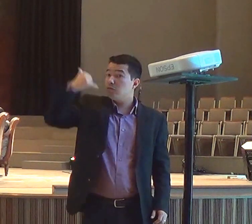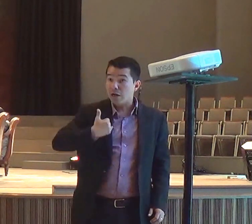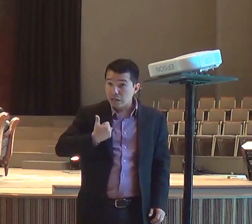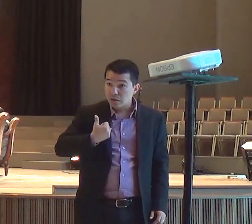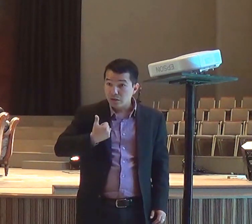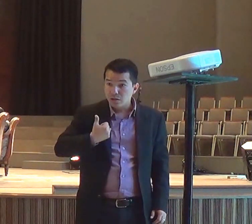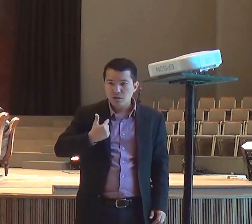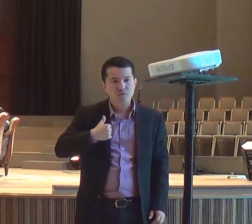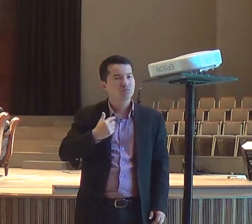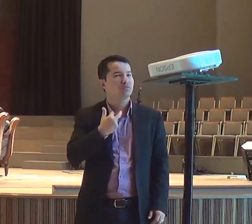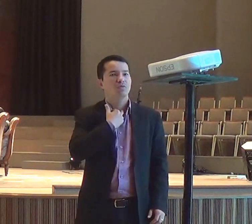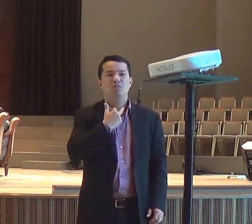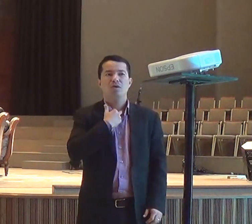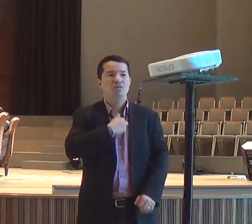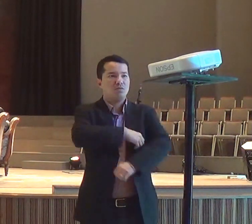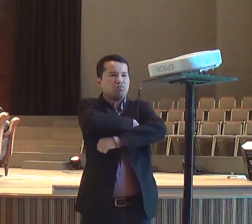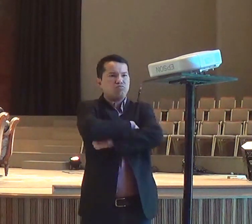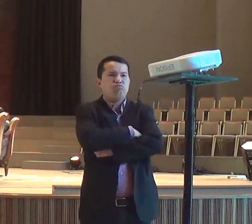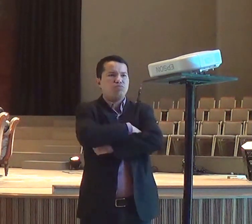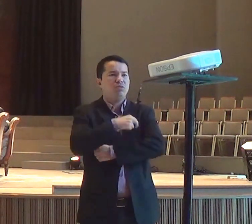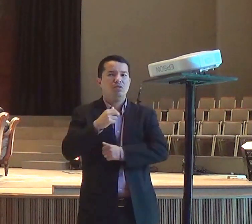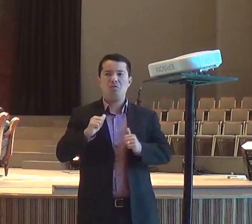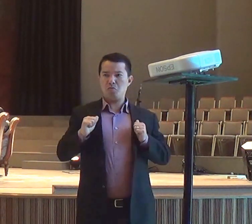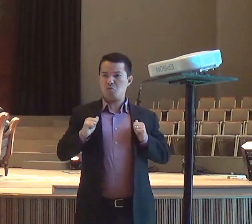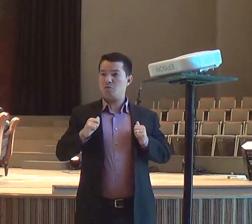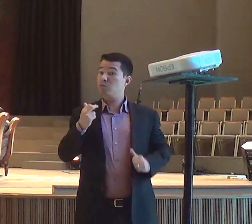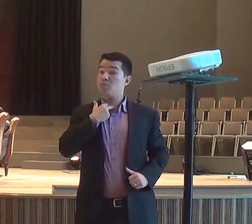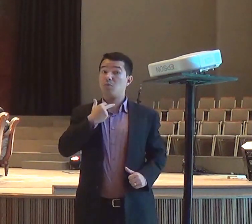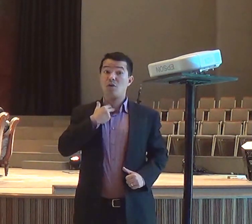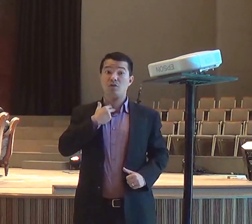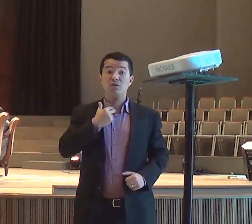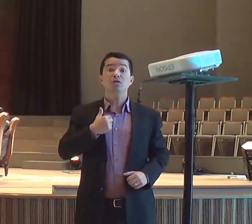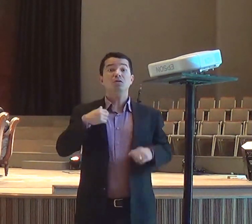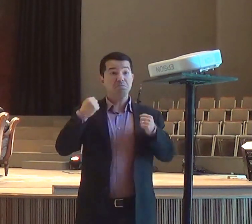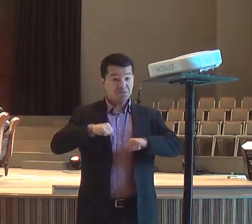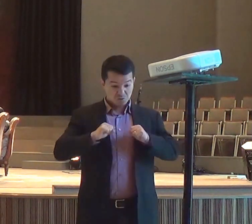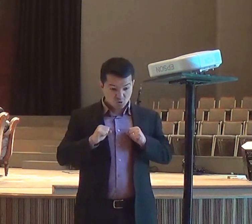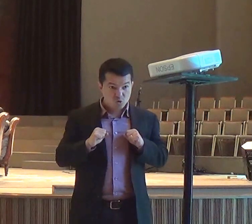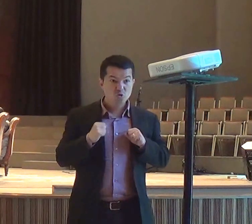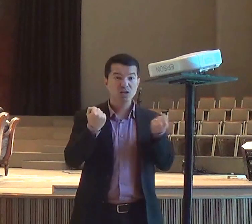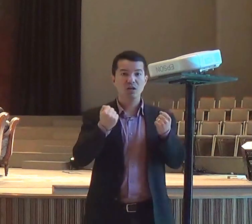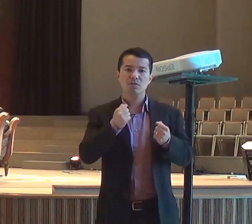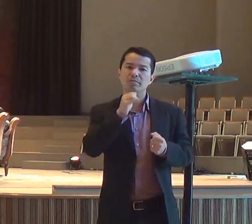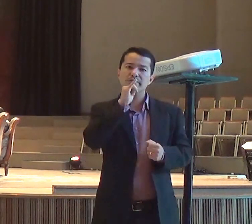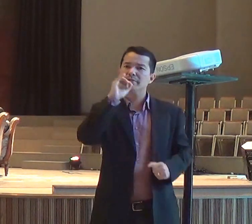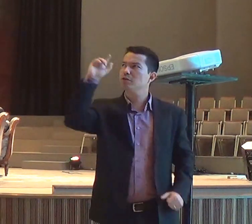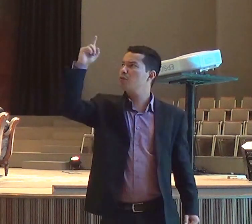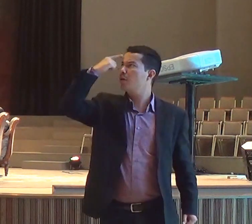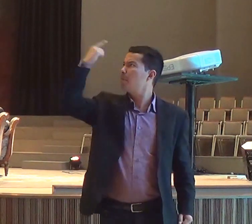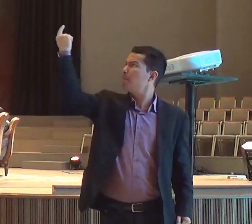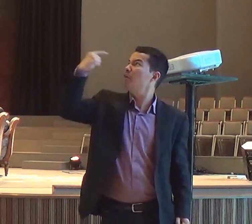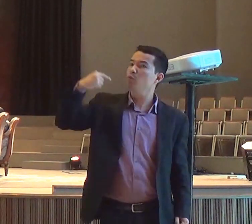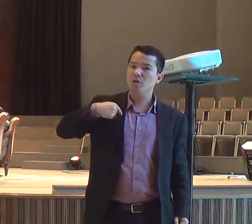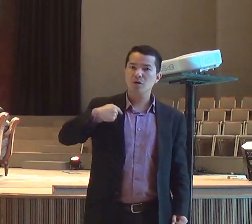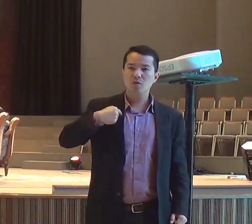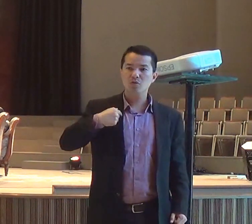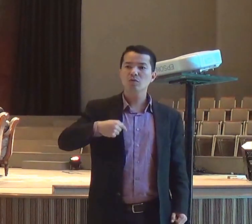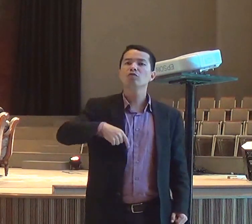essas atitudes, queridos, às vezes, são penosas, a gente tem medo, e eu quero dizer, para vocês, que algumas vezes,